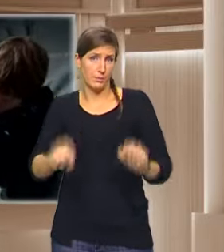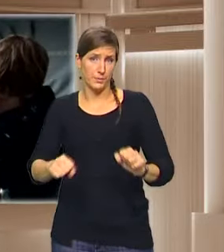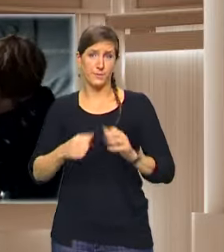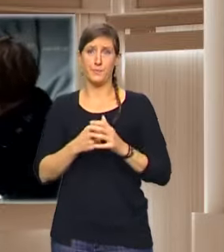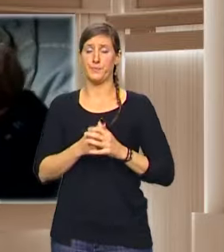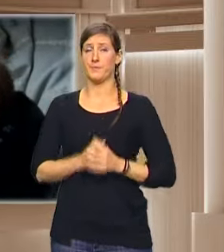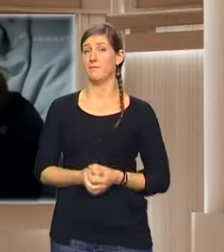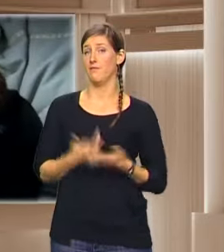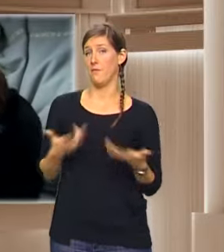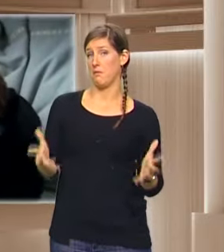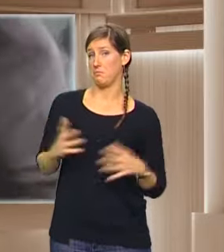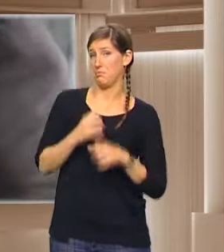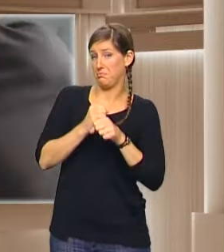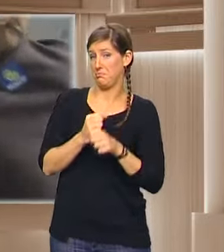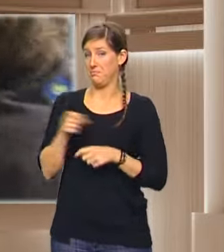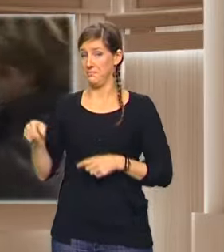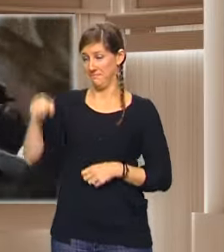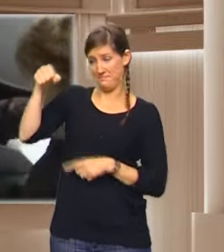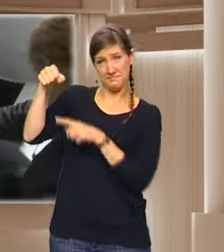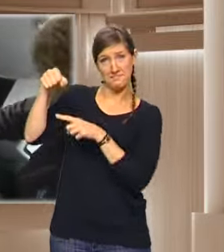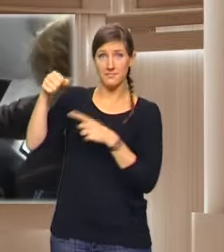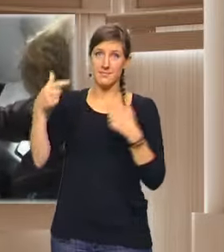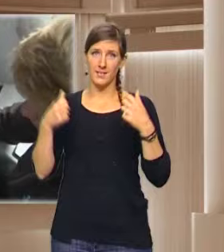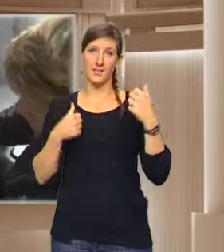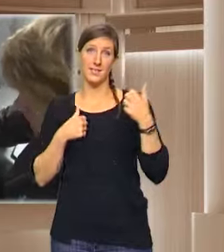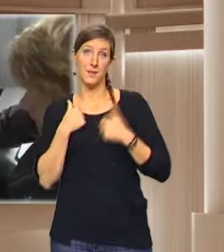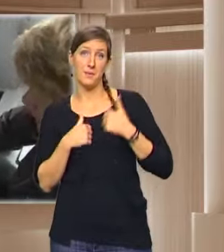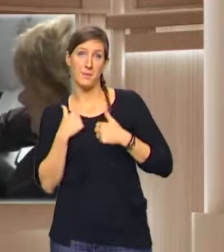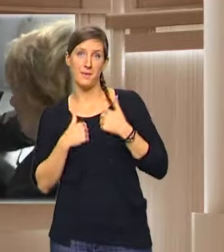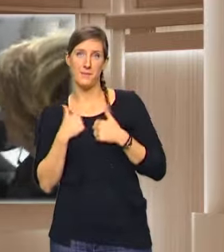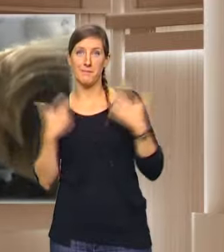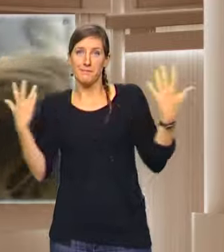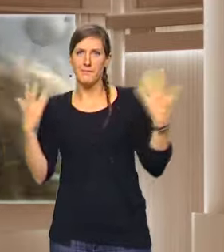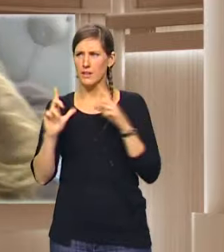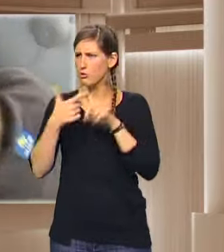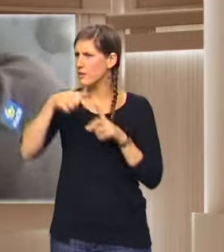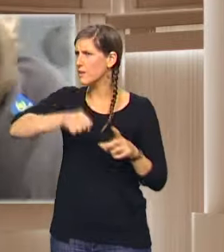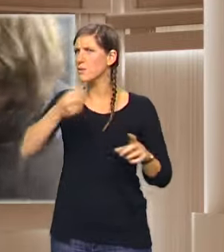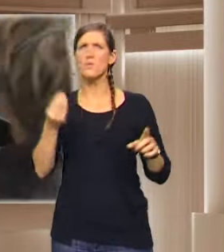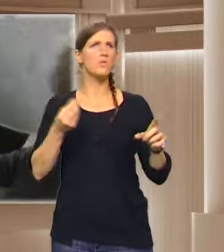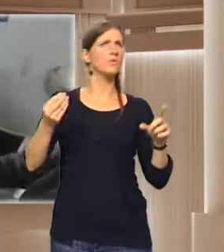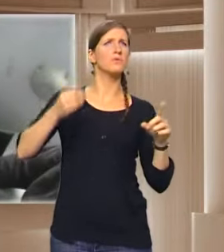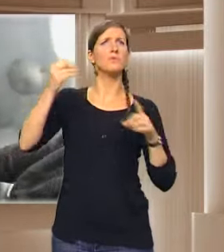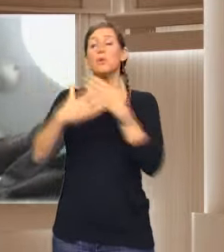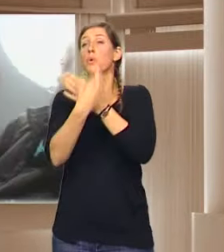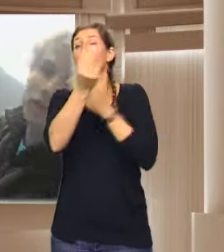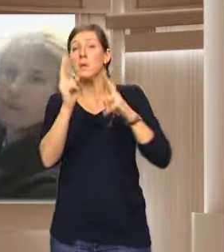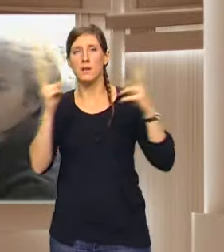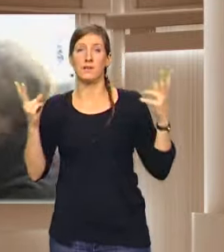donc voilà. Et ici, nous avons donc la salle de bain et il y un autre saut un peu plus loin qui doit être dehors. Et ce sont les